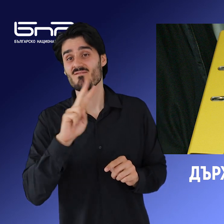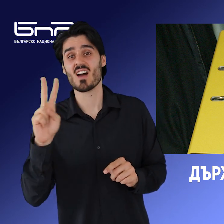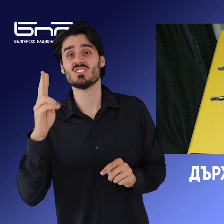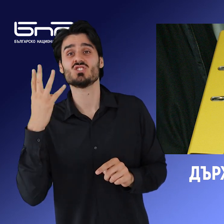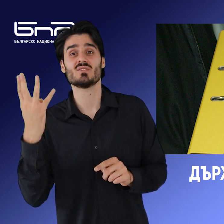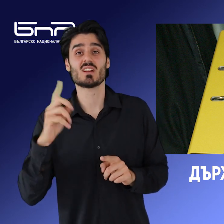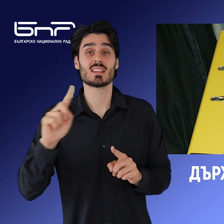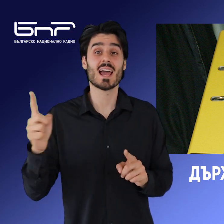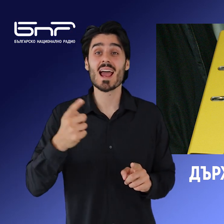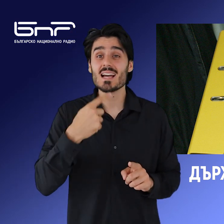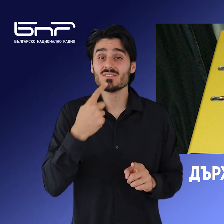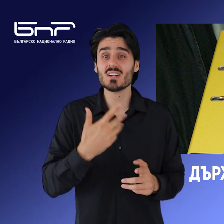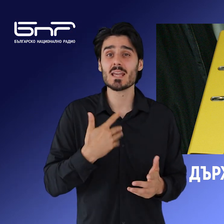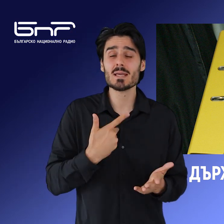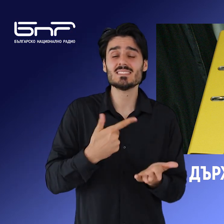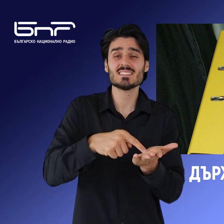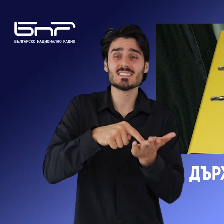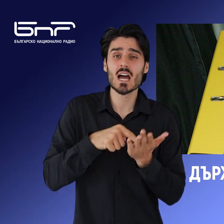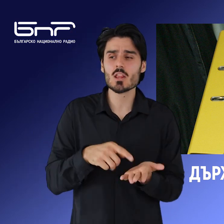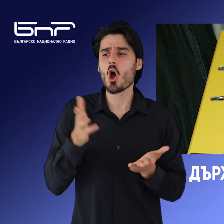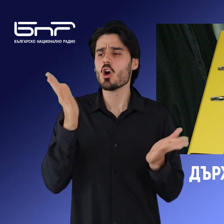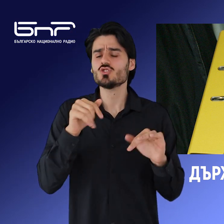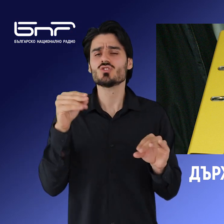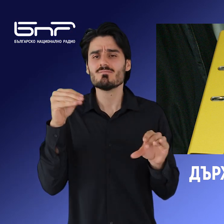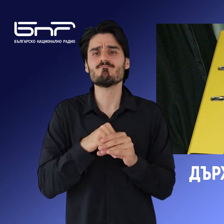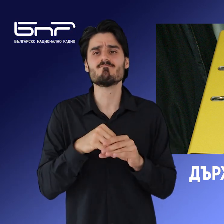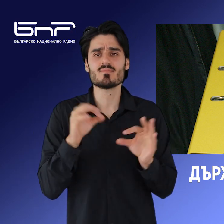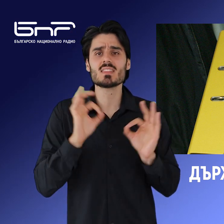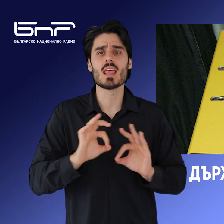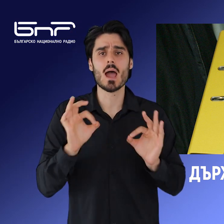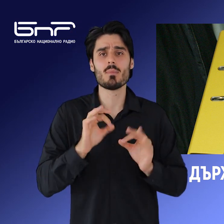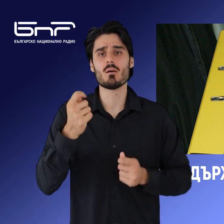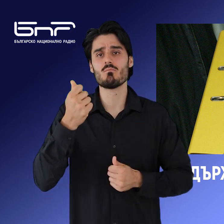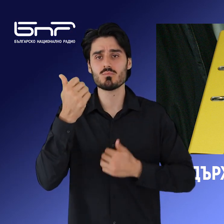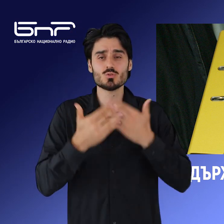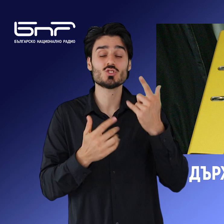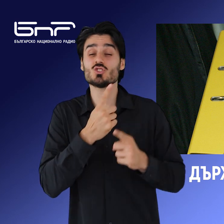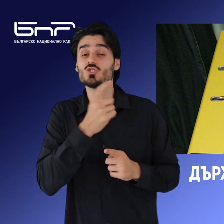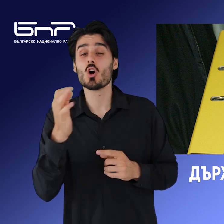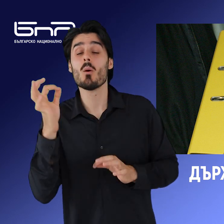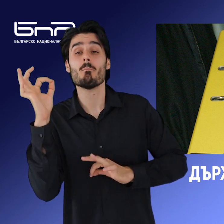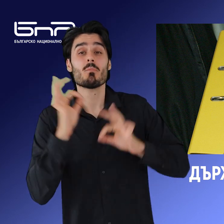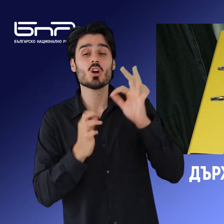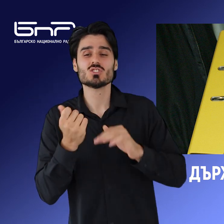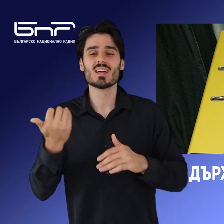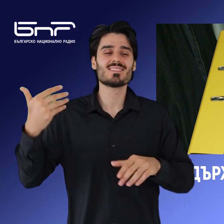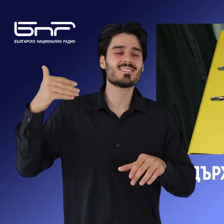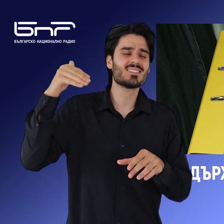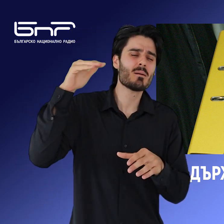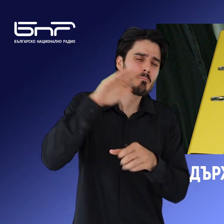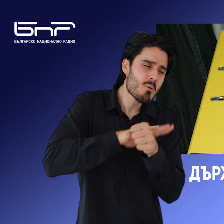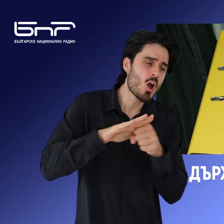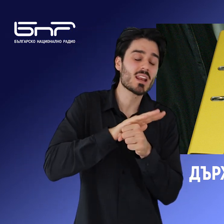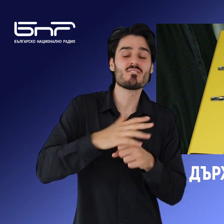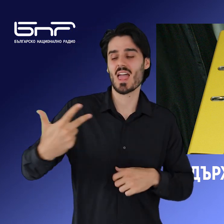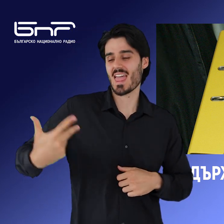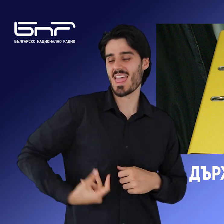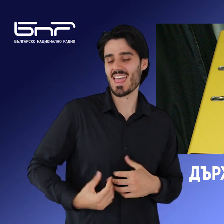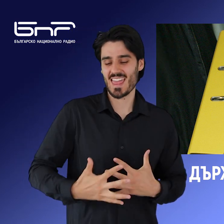получено искане, което не е отразено в бюджета, да се покрият 100% всички инвитропроцедури в страната. Стойността на